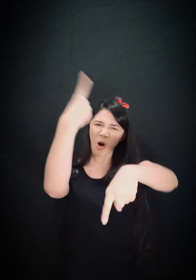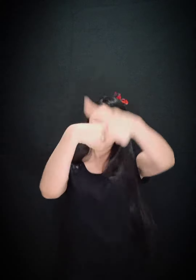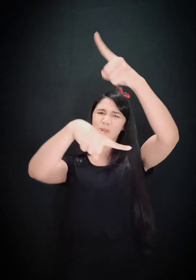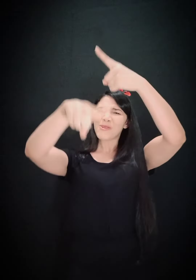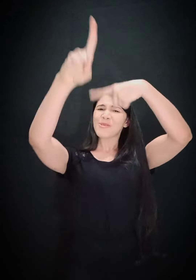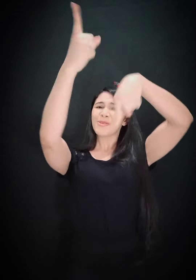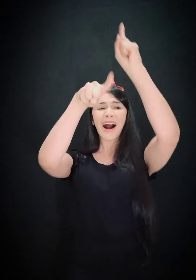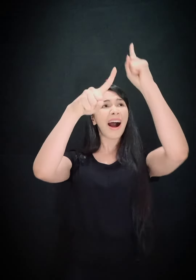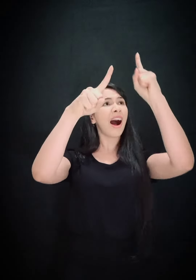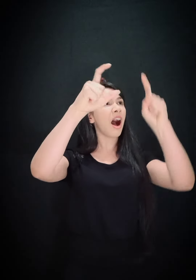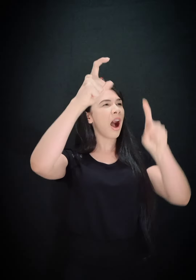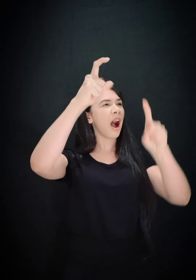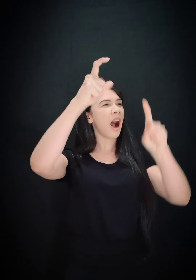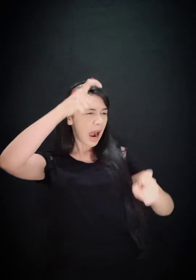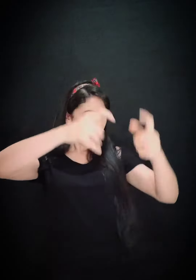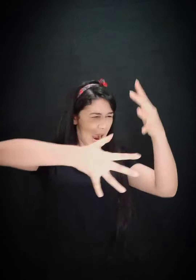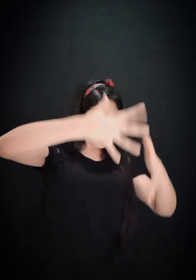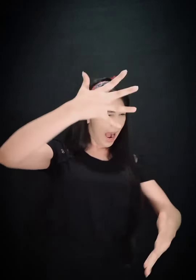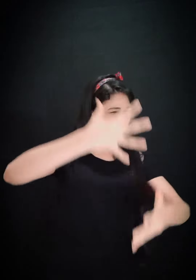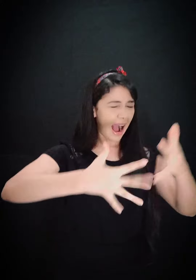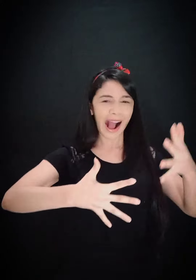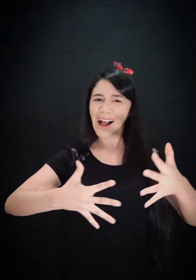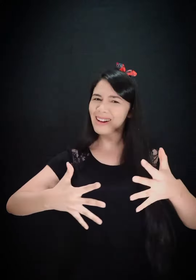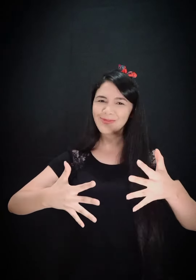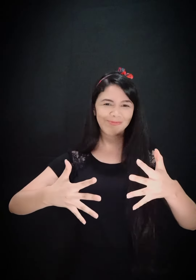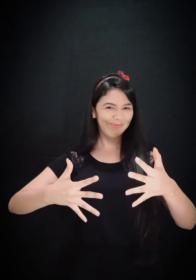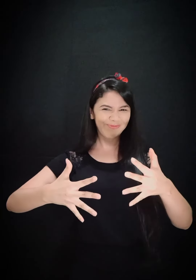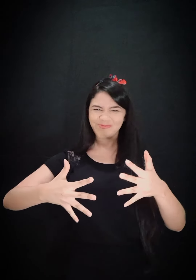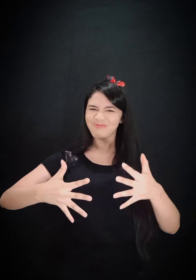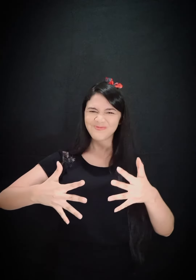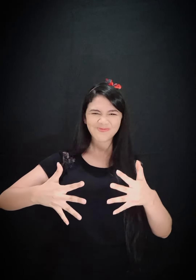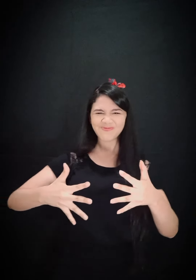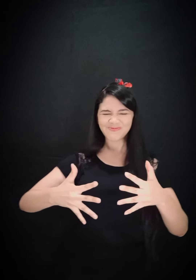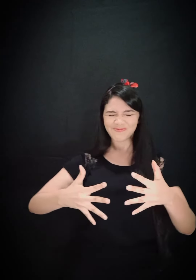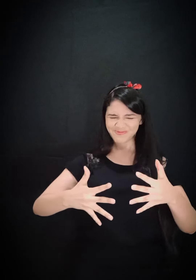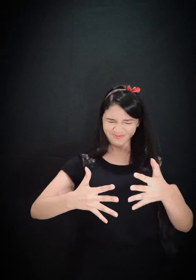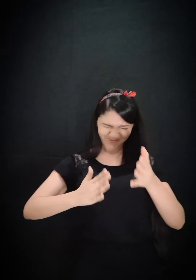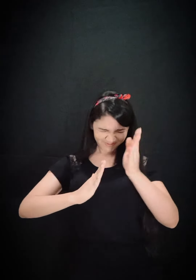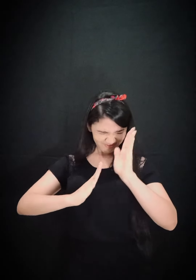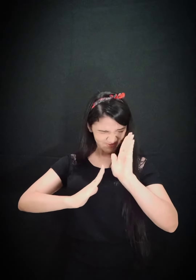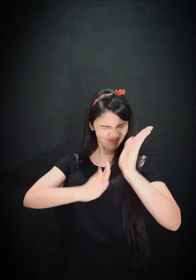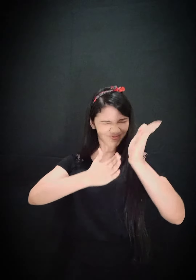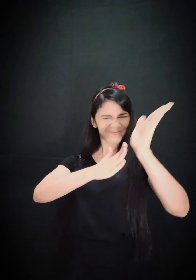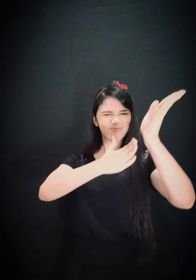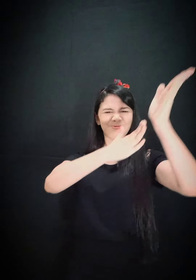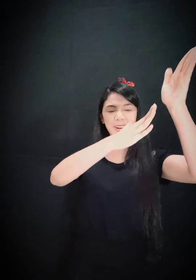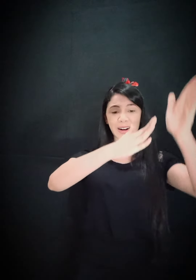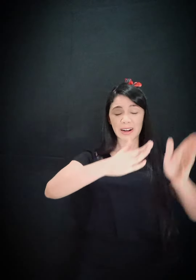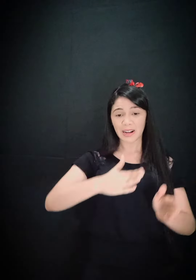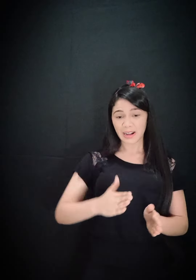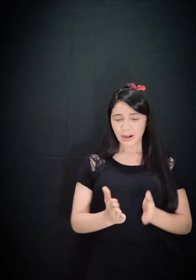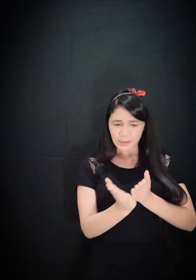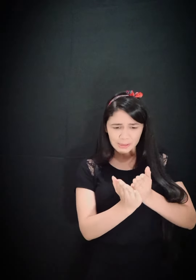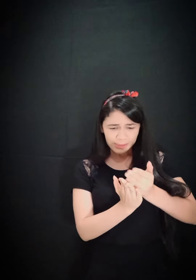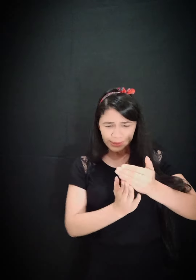carreira e dessa graça jamais cairá